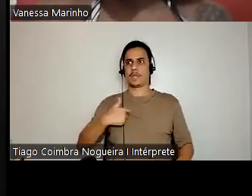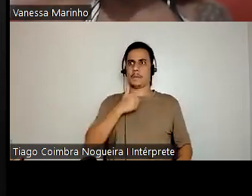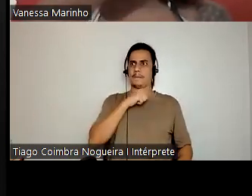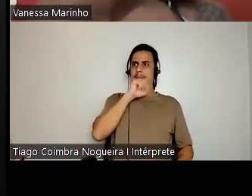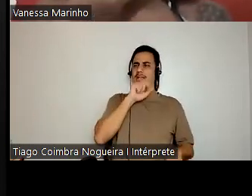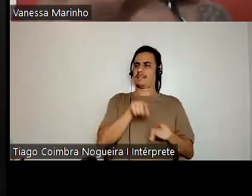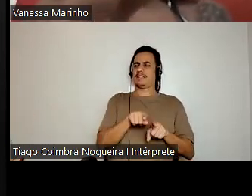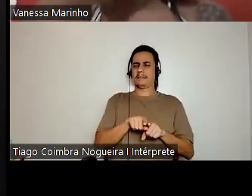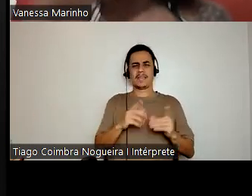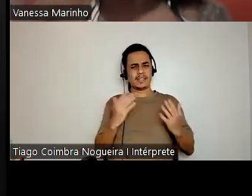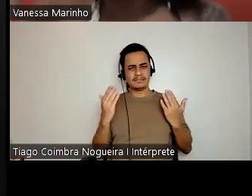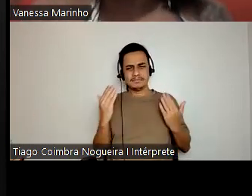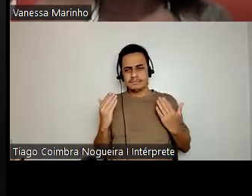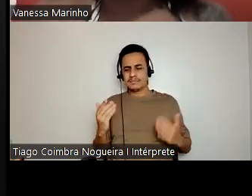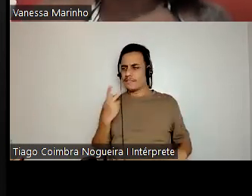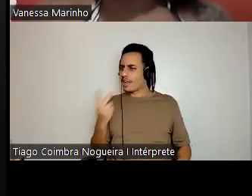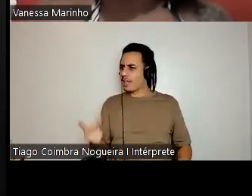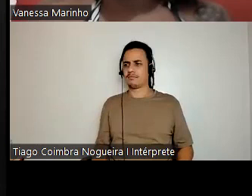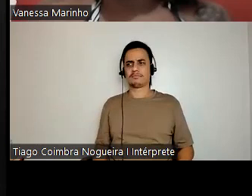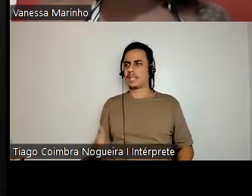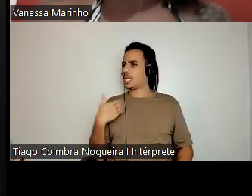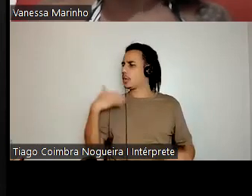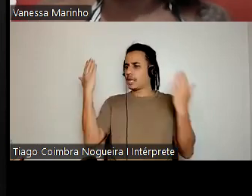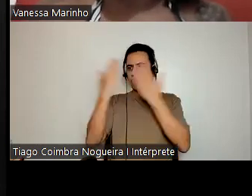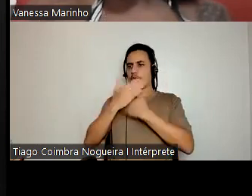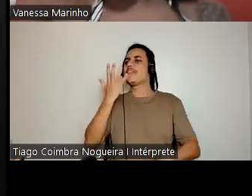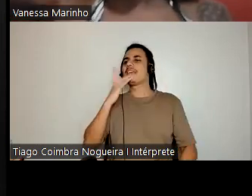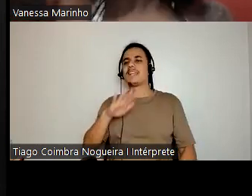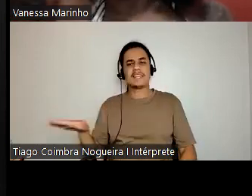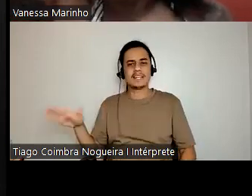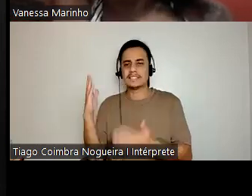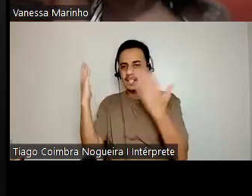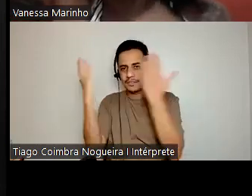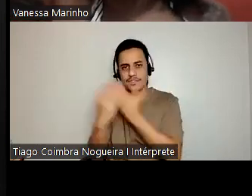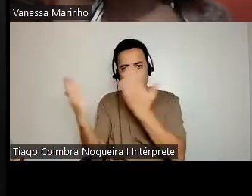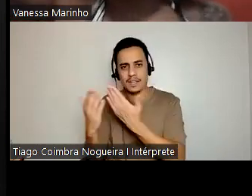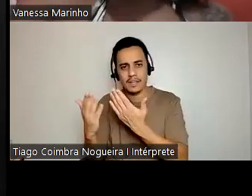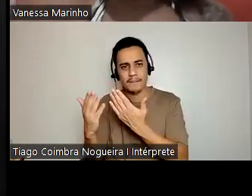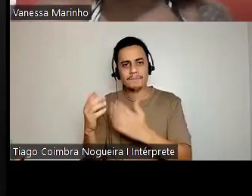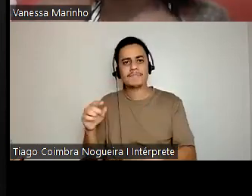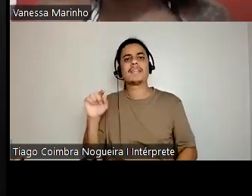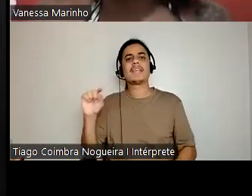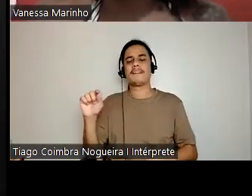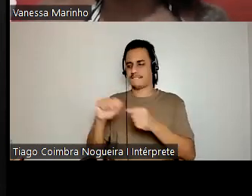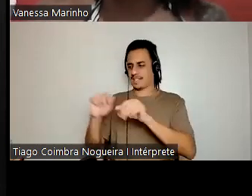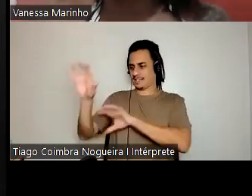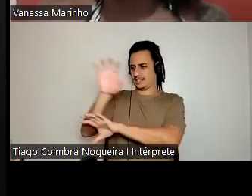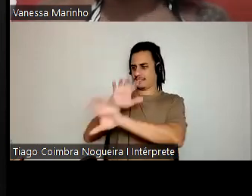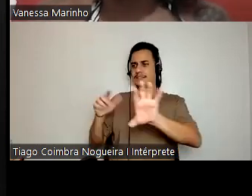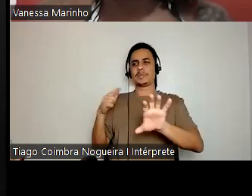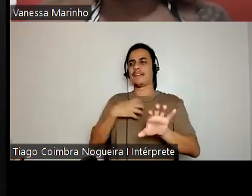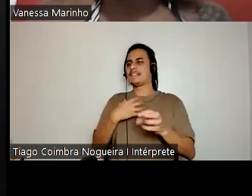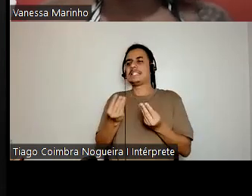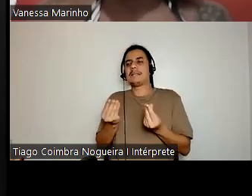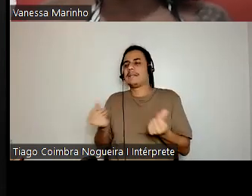coisa que eu repéi, eu disse, caramba, velho, eu não vi a criança. Ou seja, quem estava ali fazendo aquele cenário também não teve a menor sensibilidade